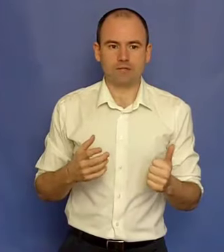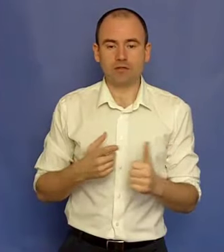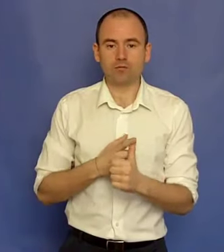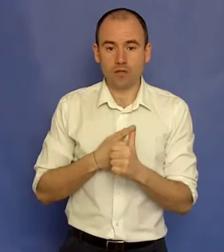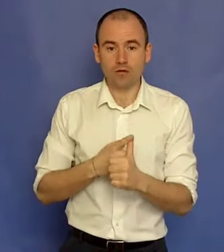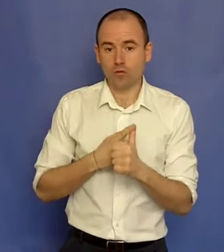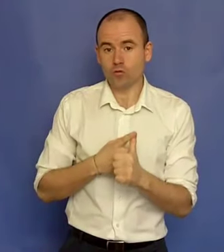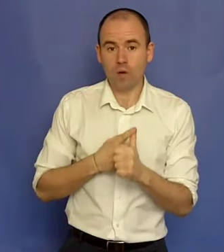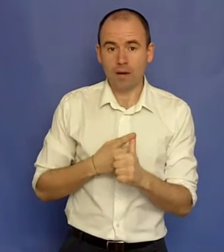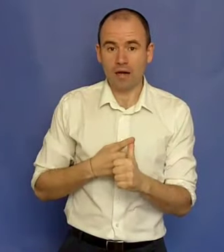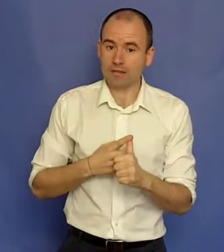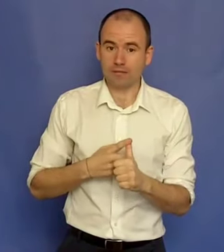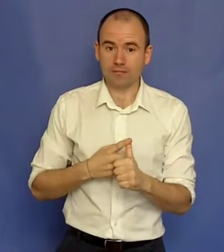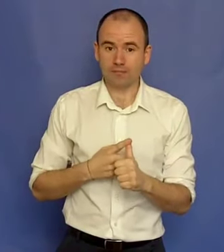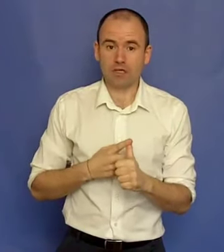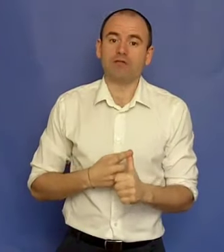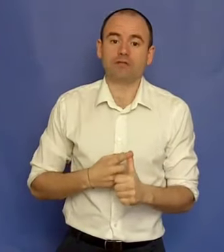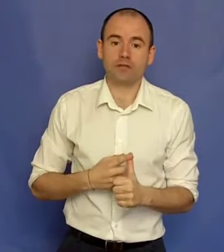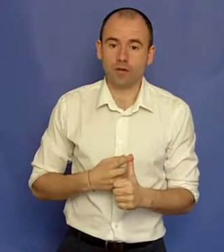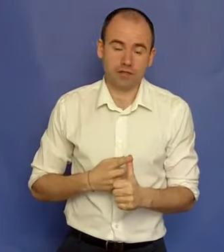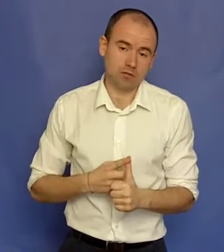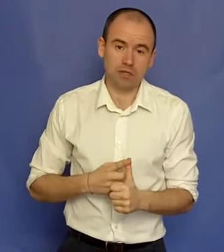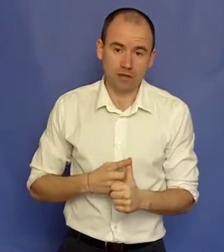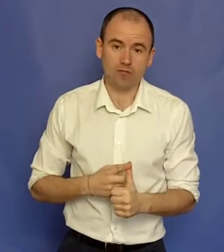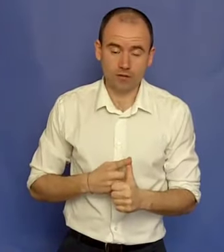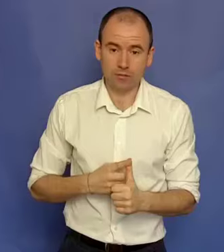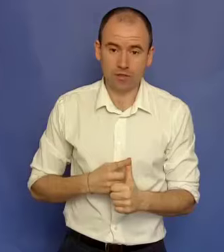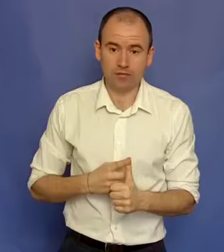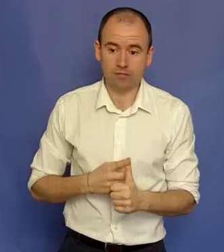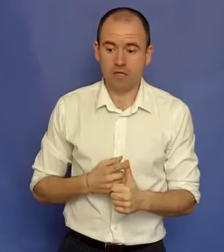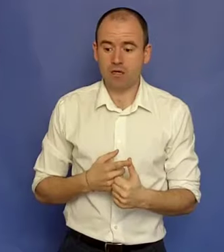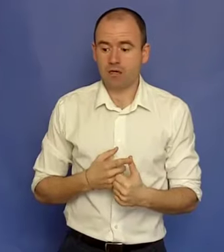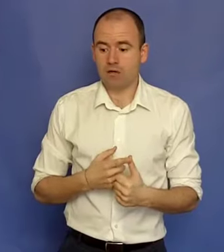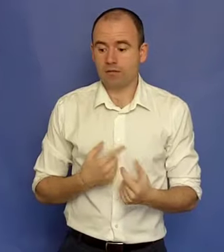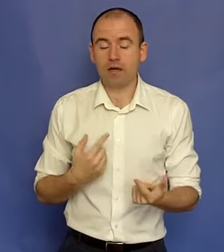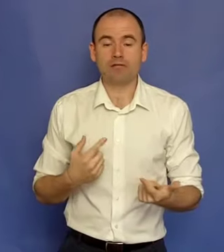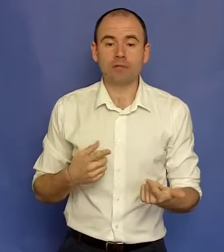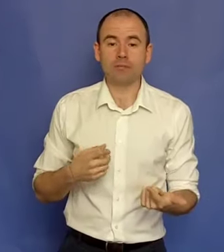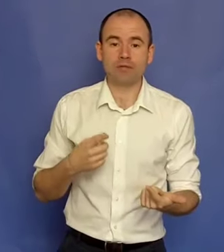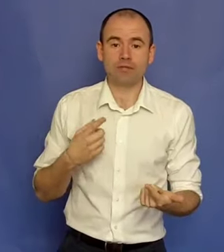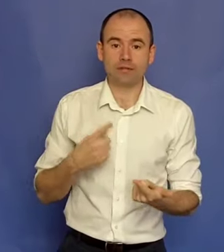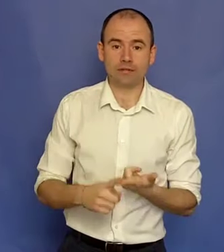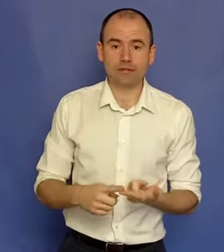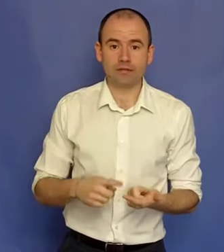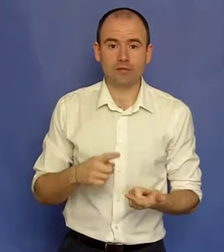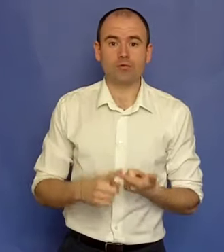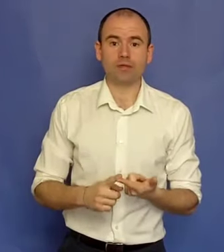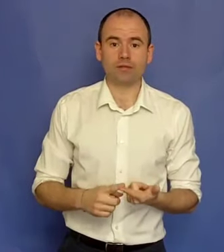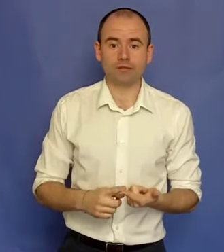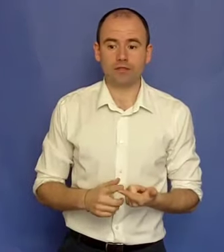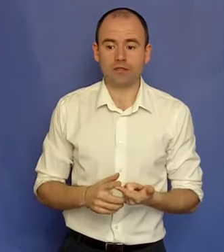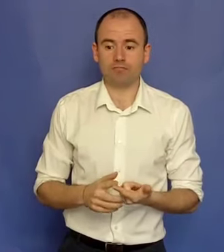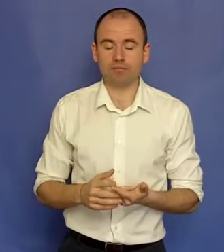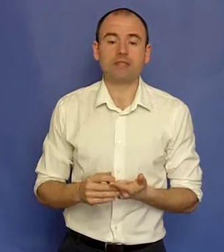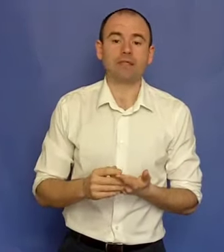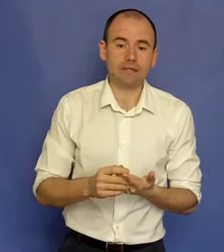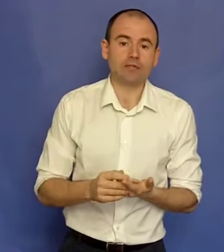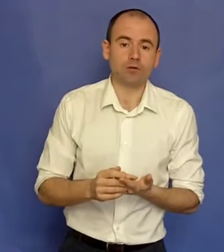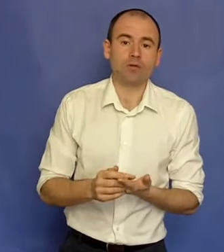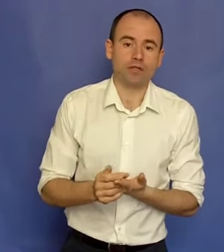locuiești cu mama în casă, care e învățătoare și are un salar foarte mic? Săraca femeie plătește întreținere, curent și internet, că tocmai